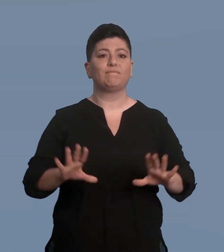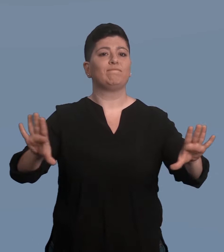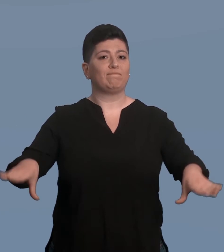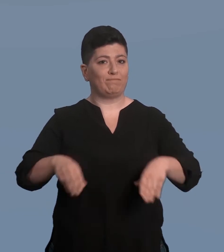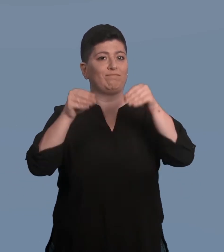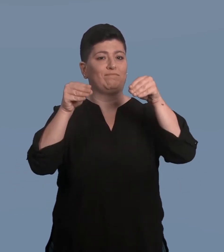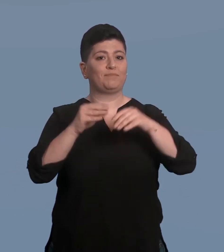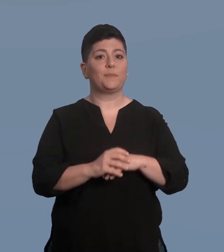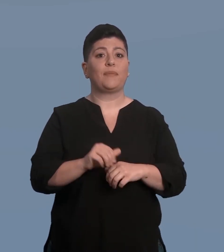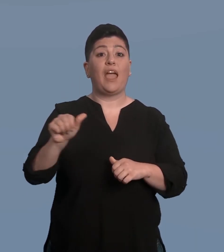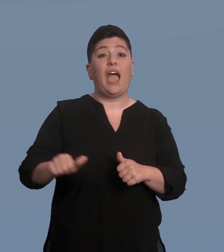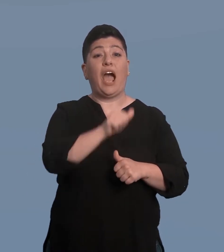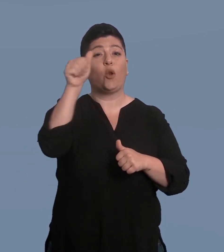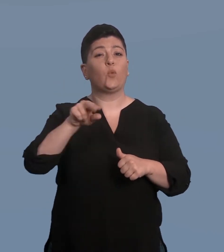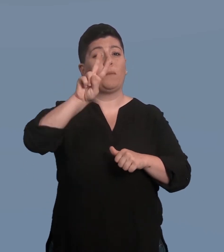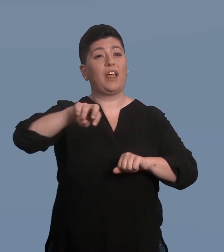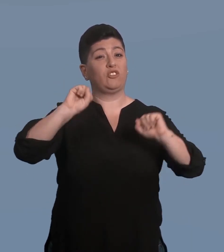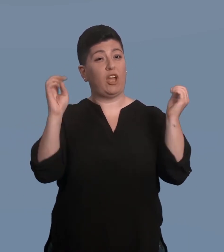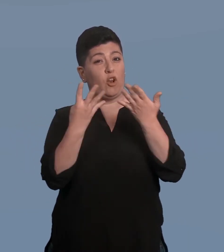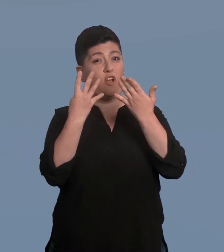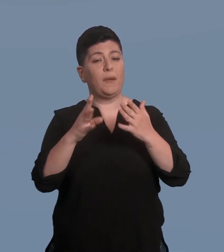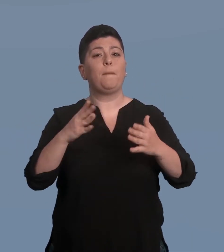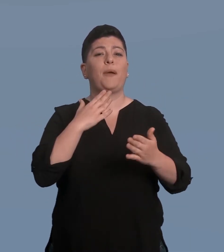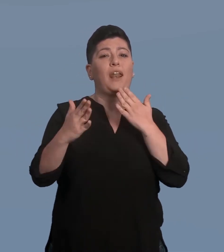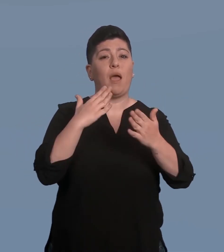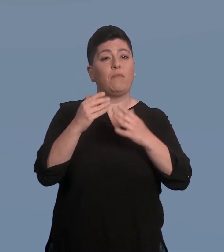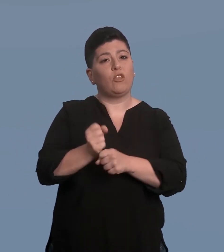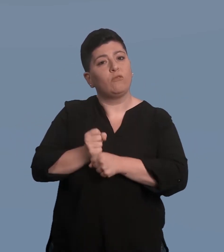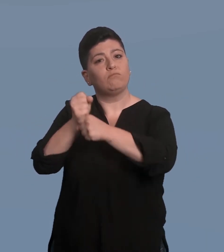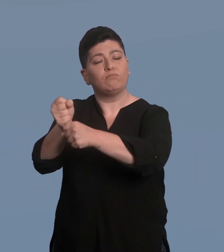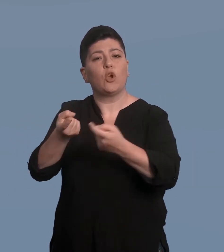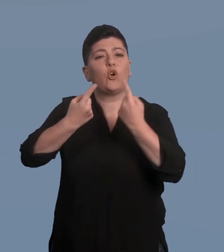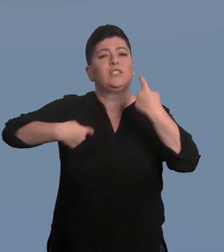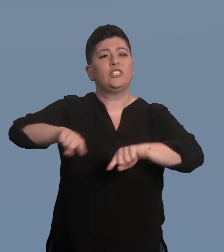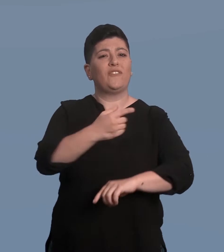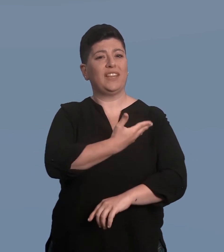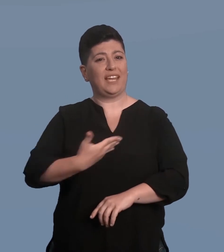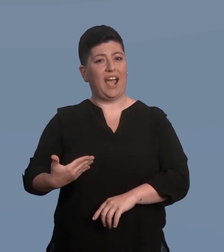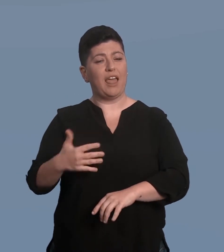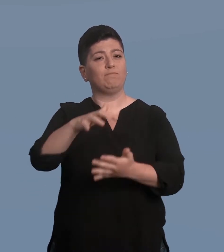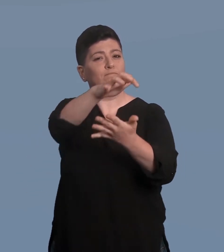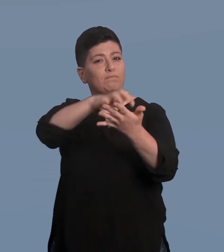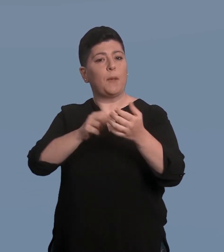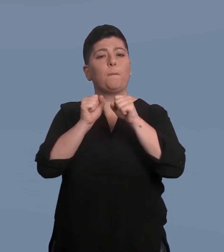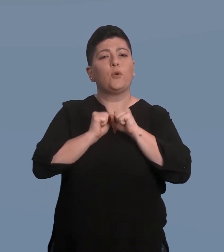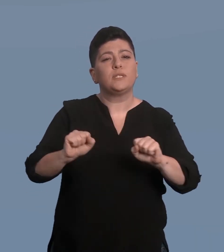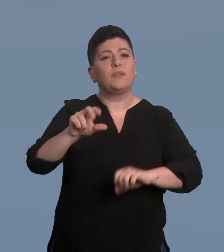Introduzione Nel 2019 il Parlamento ha incaricato il Consiglio federale di elaborare un rapporto sulle possibilità di